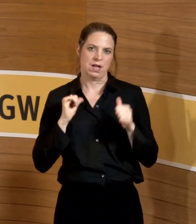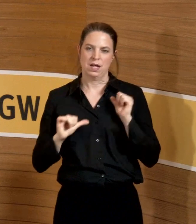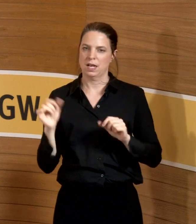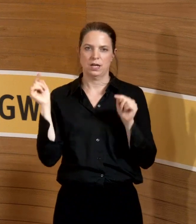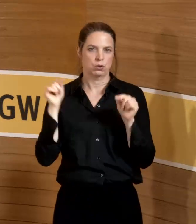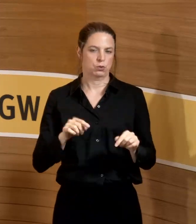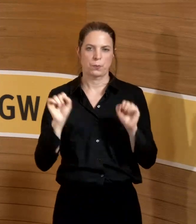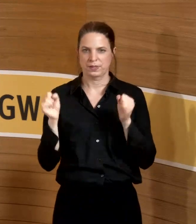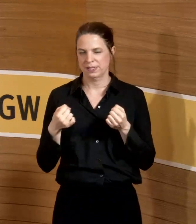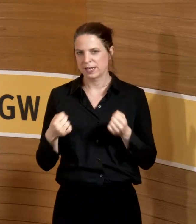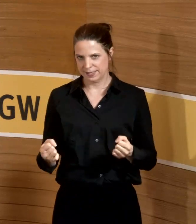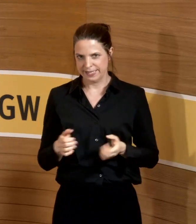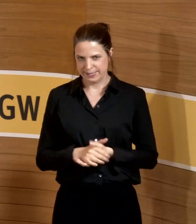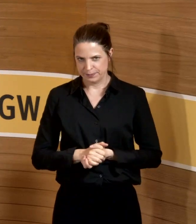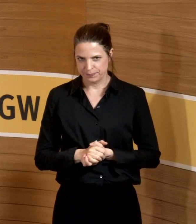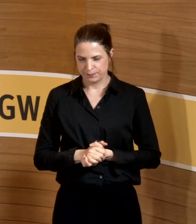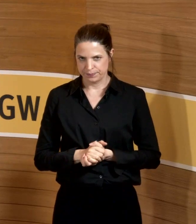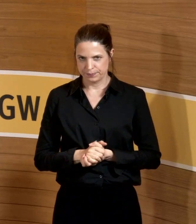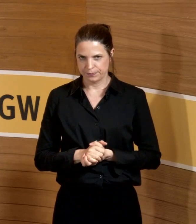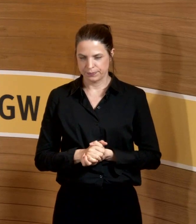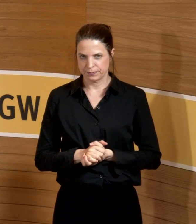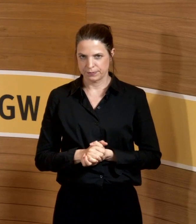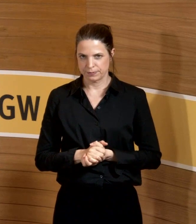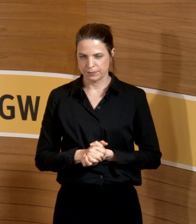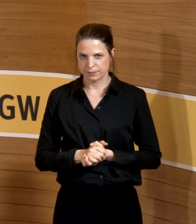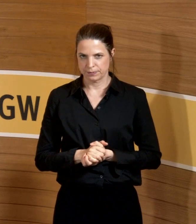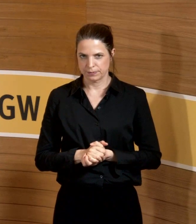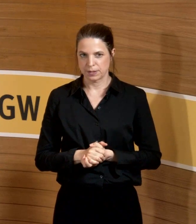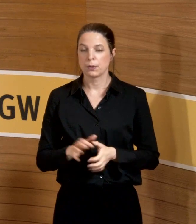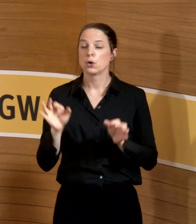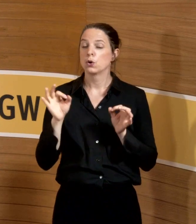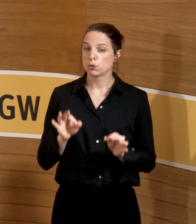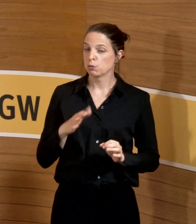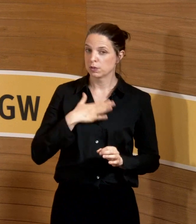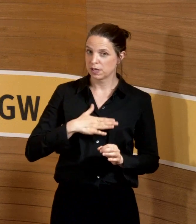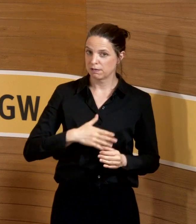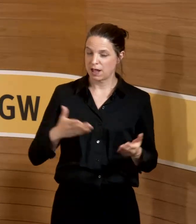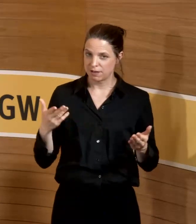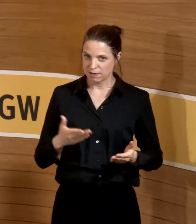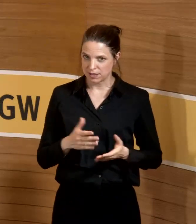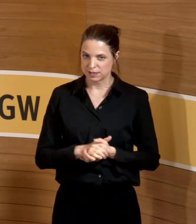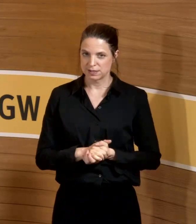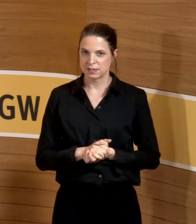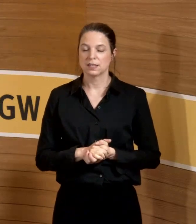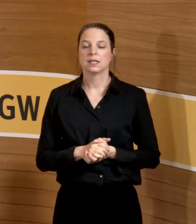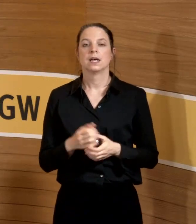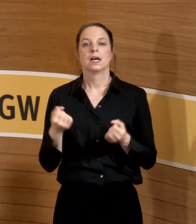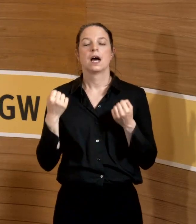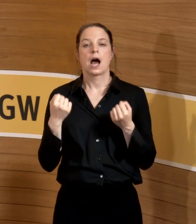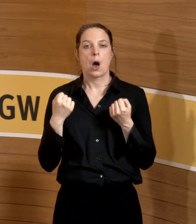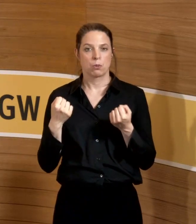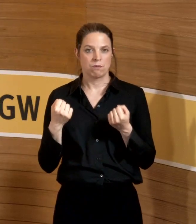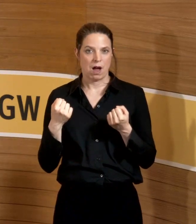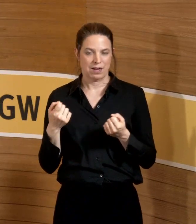bei uns sein. Was ich aber gut an Sven Plöger fand, war die Aussicht, dass sozusagen die Autofahrerin, die